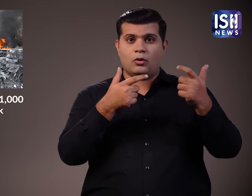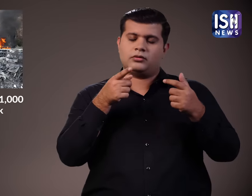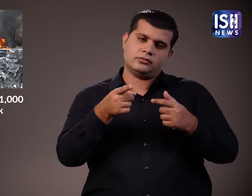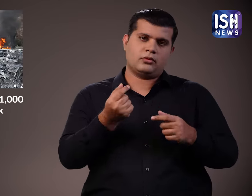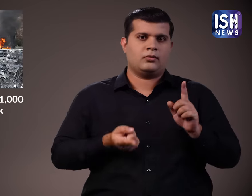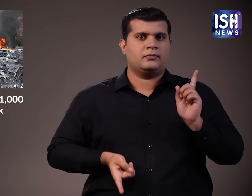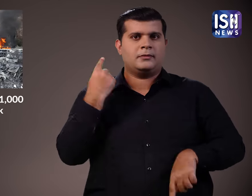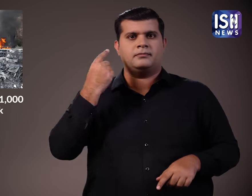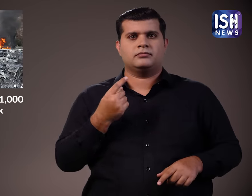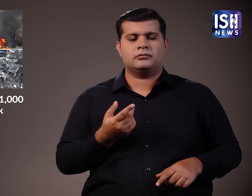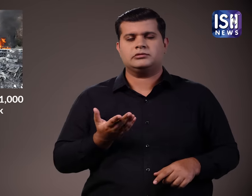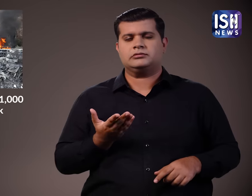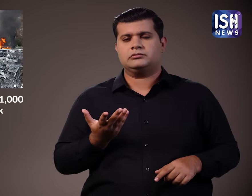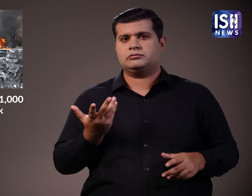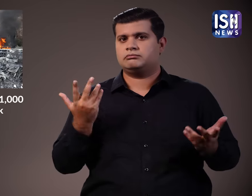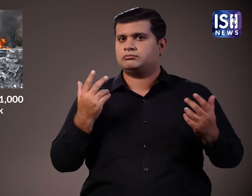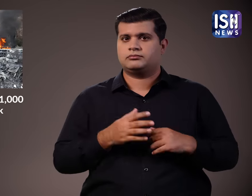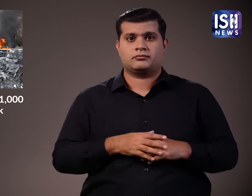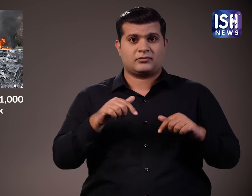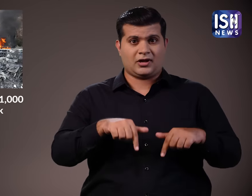यूद शुरू होते ही तेल की किमते बढ़ जाती है